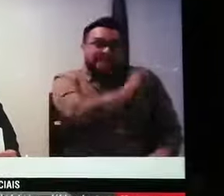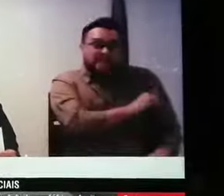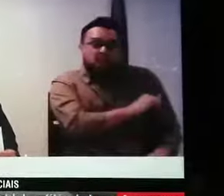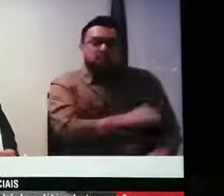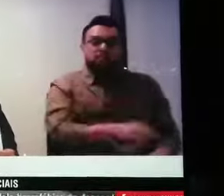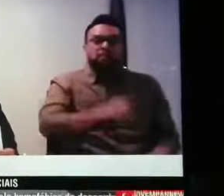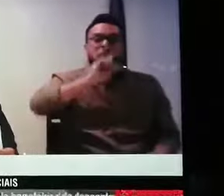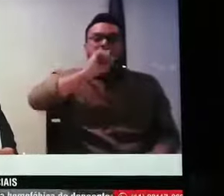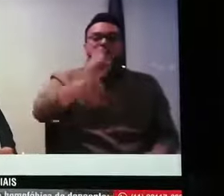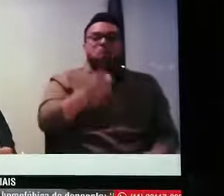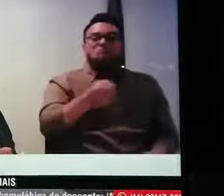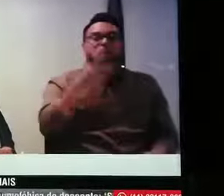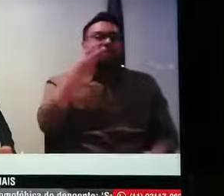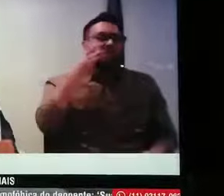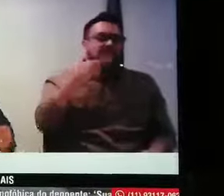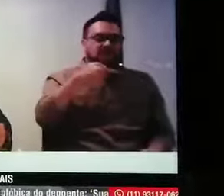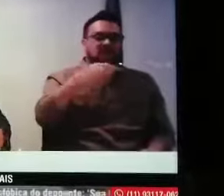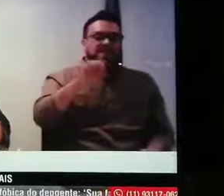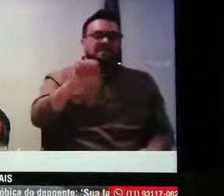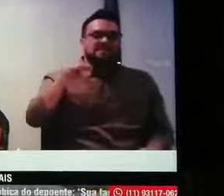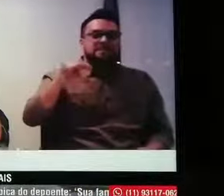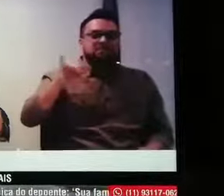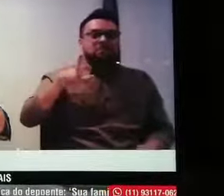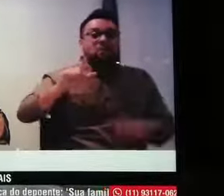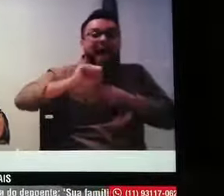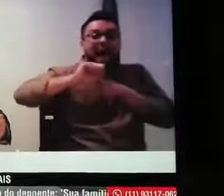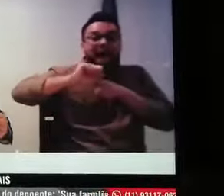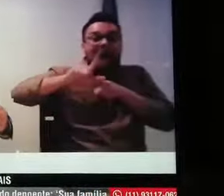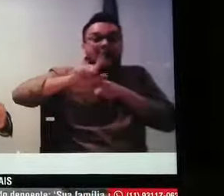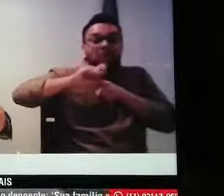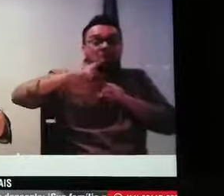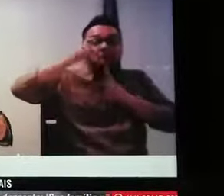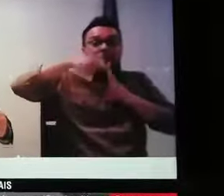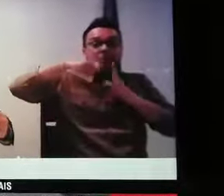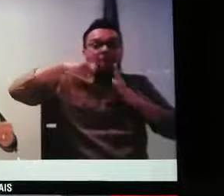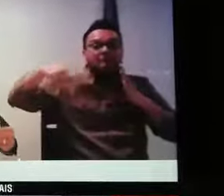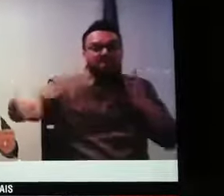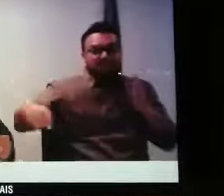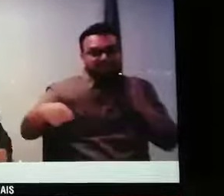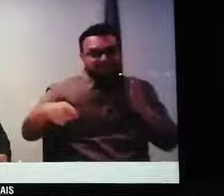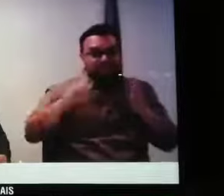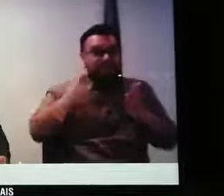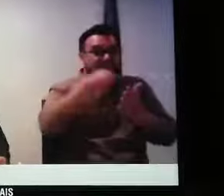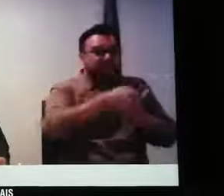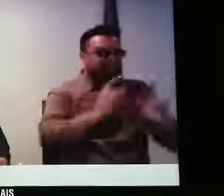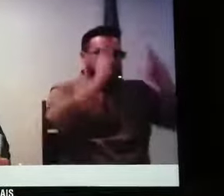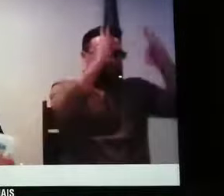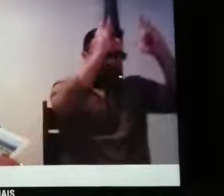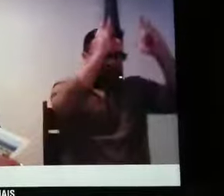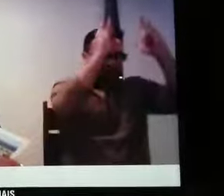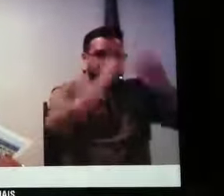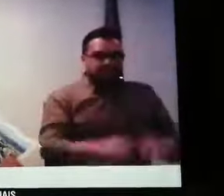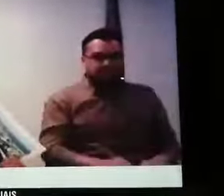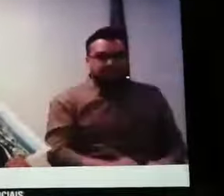1 milhão e 700 mil reais de aluguel do terreno, aluguel mensal. Então isso que aconteceu. E aí E aí